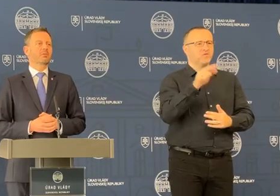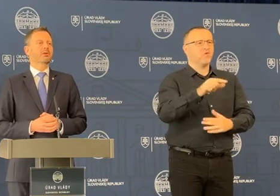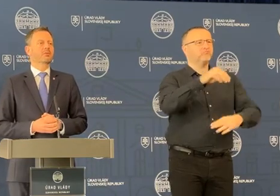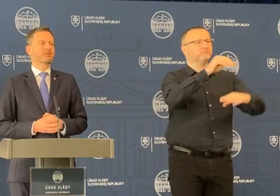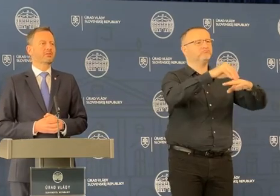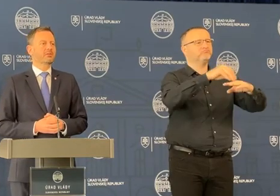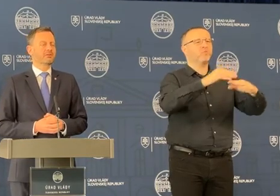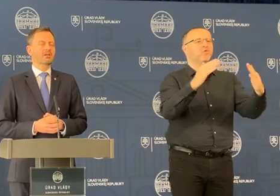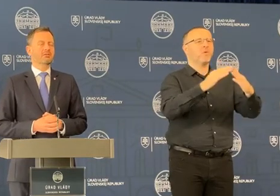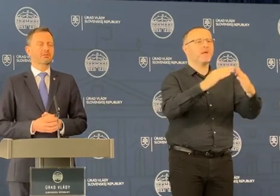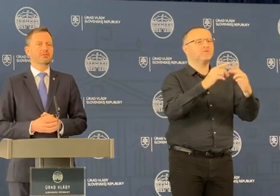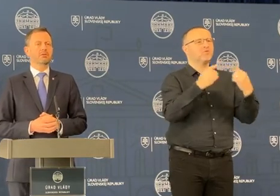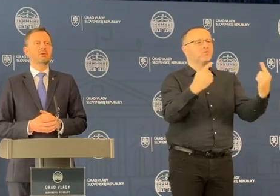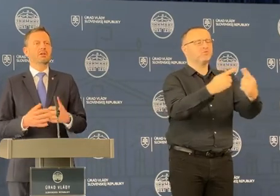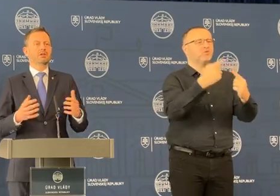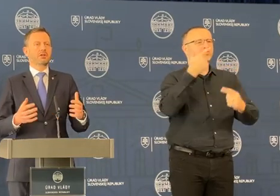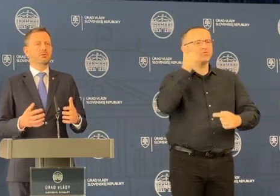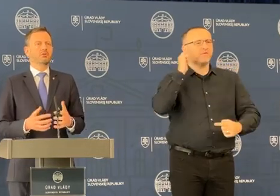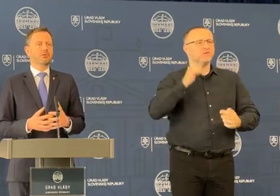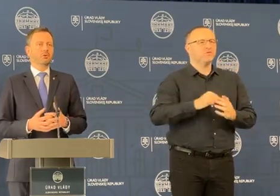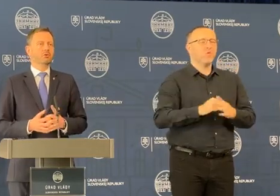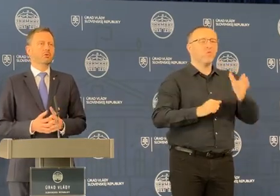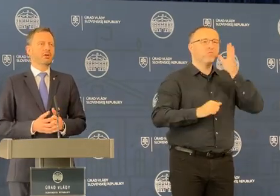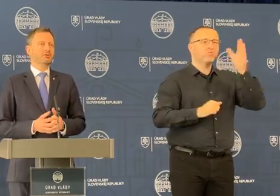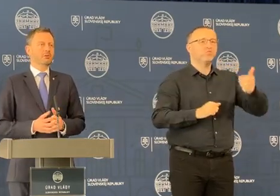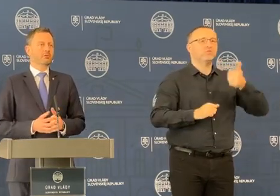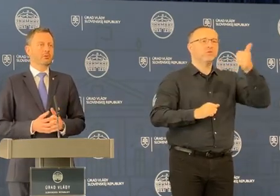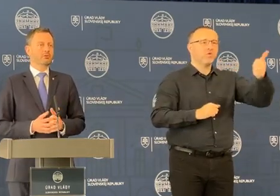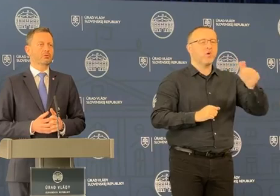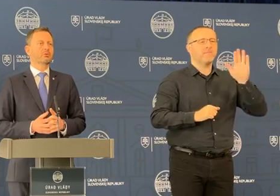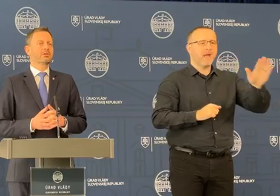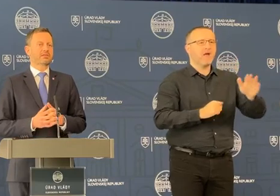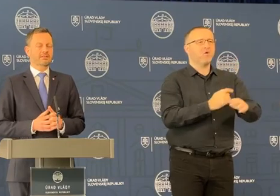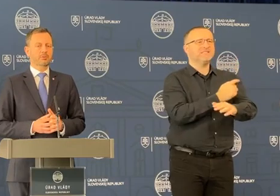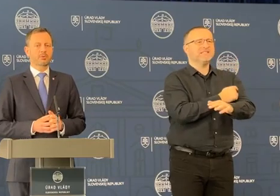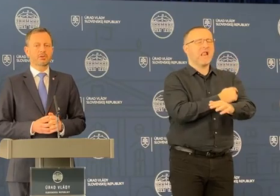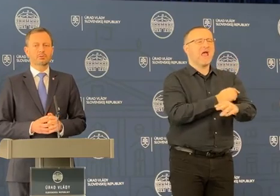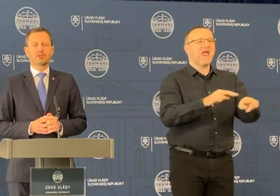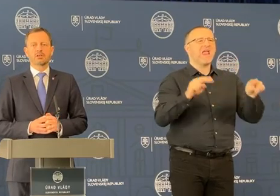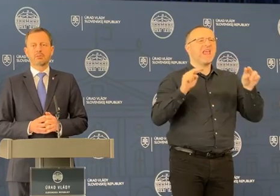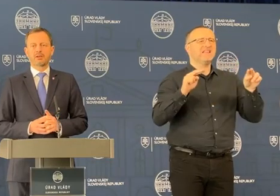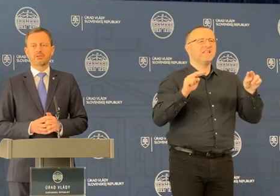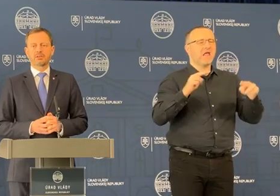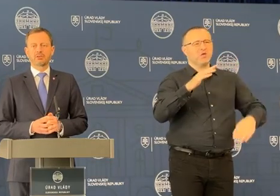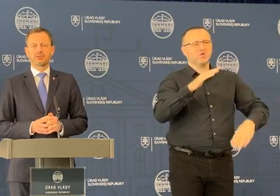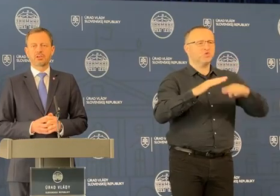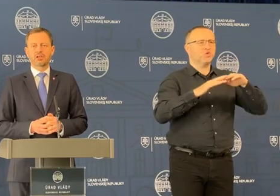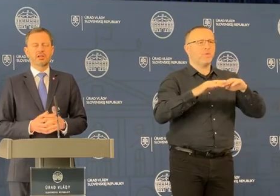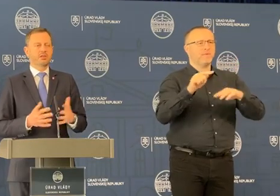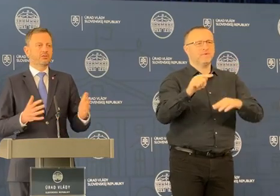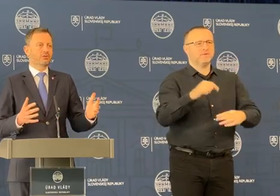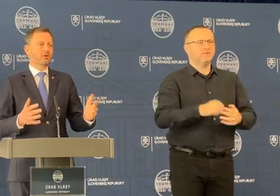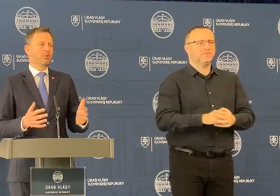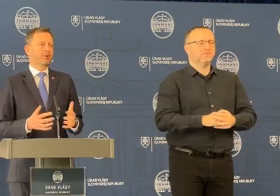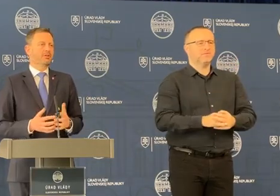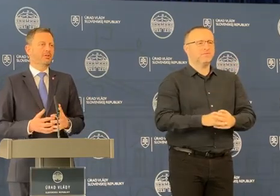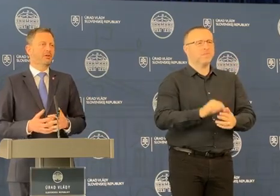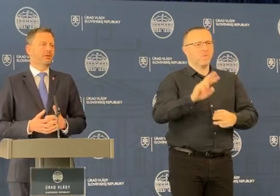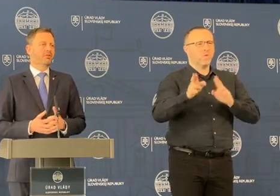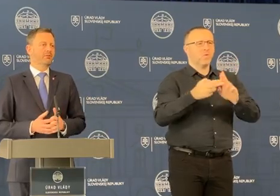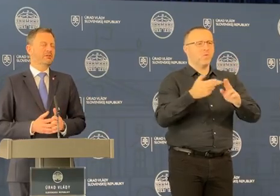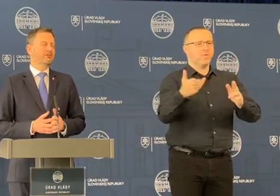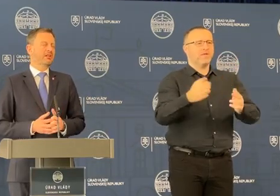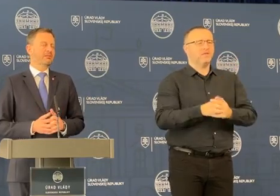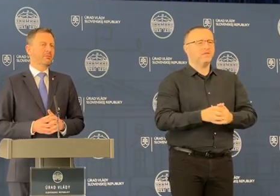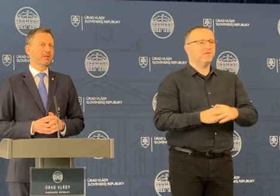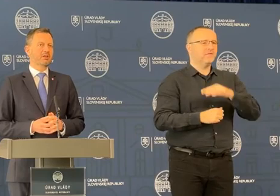domácnosťam na Slovensku, že aj v budúci rok budú mať silovú zložku zastropovanú práve v tejto výške, čo je opäť